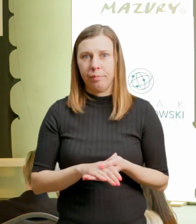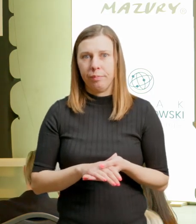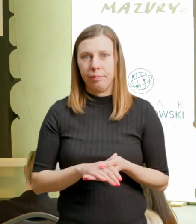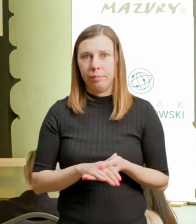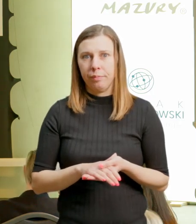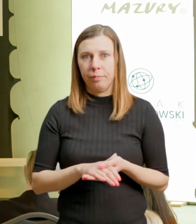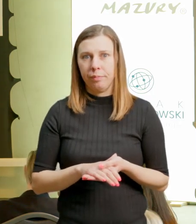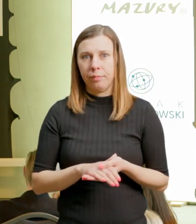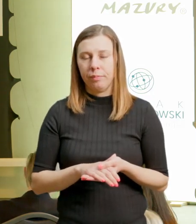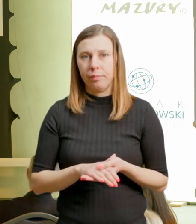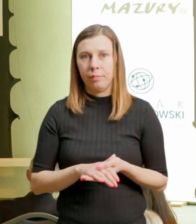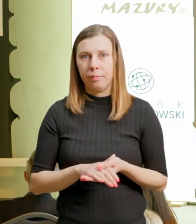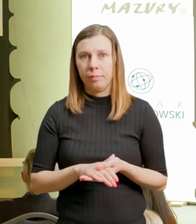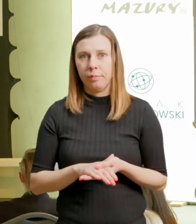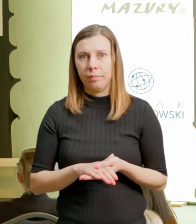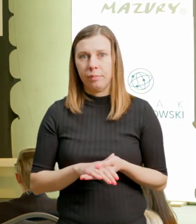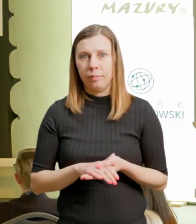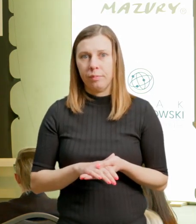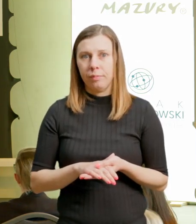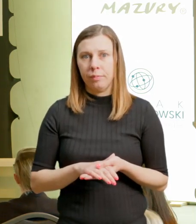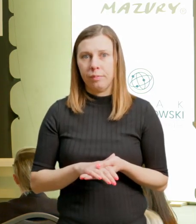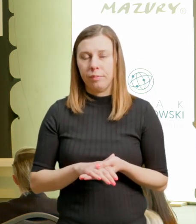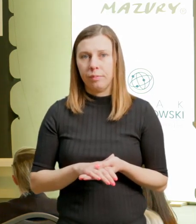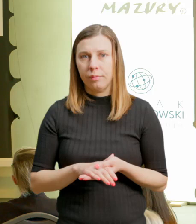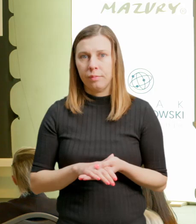wrażeń, o których nawet sami nie jesteśmy w stanie